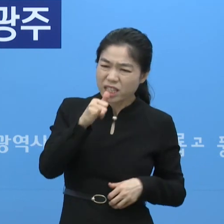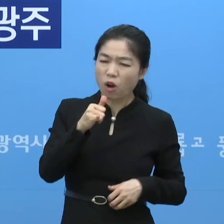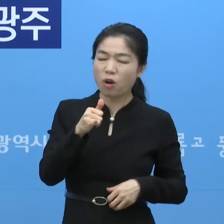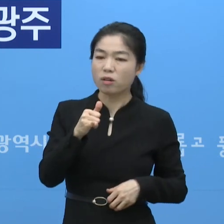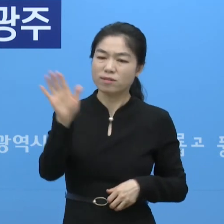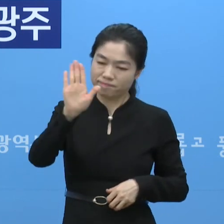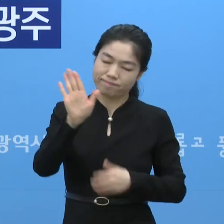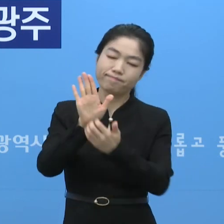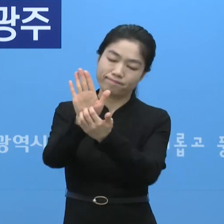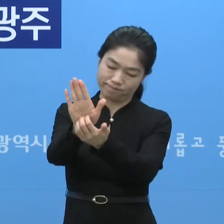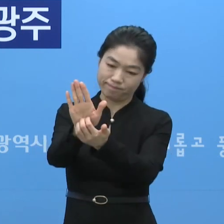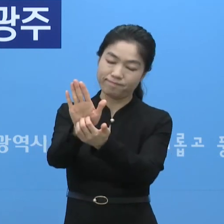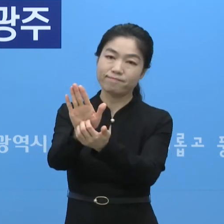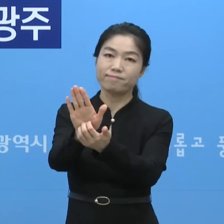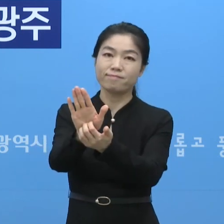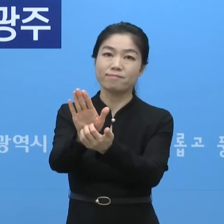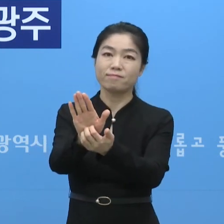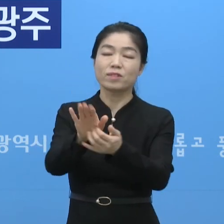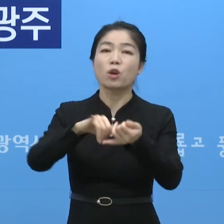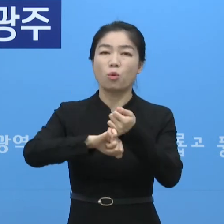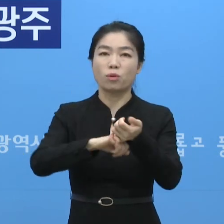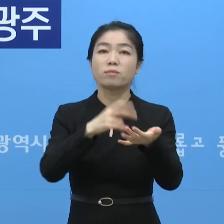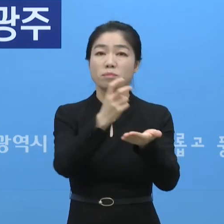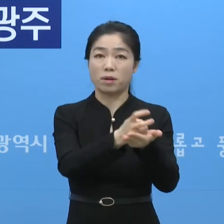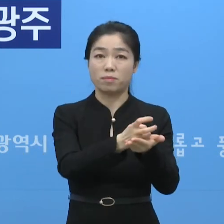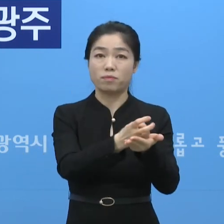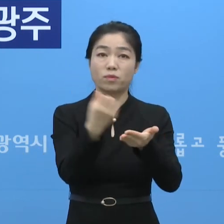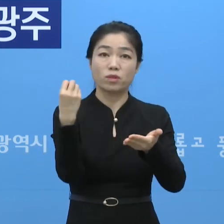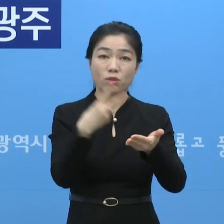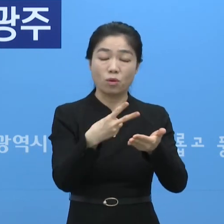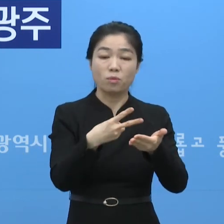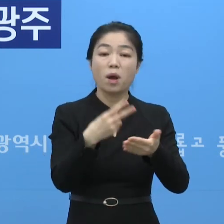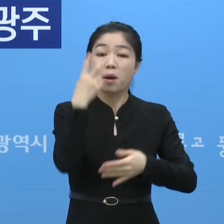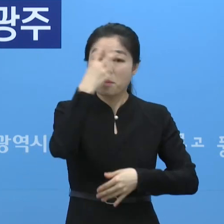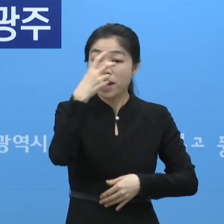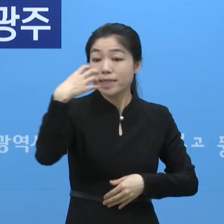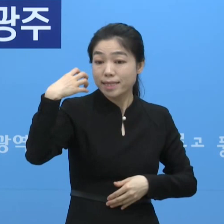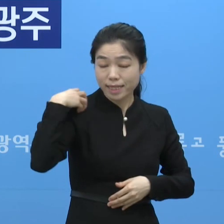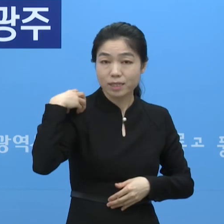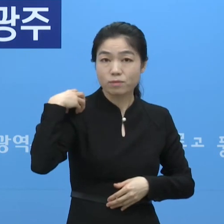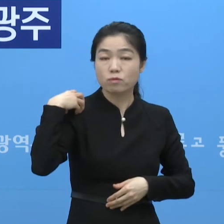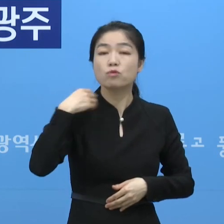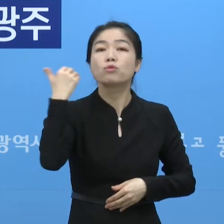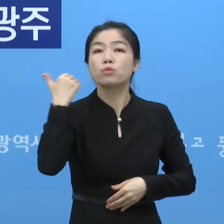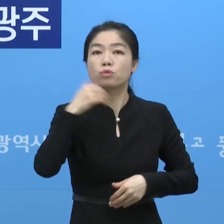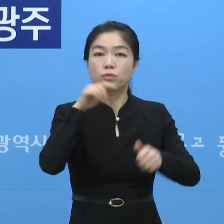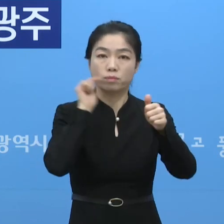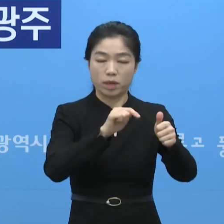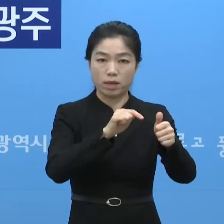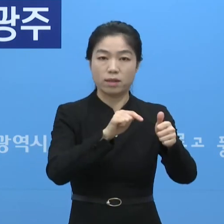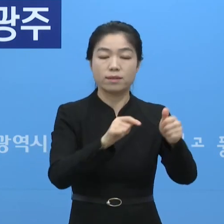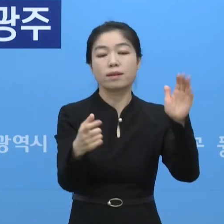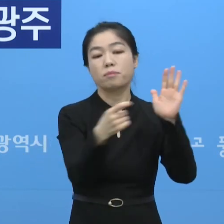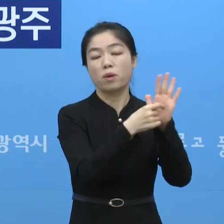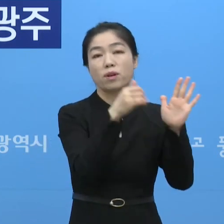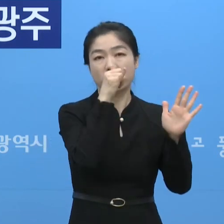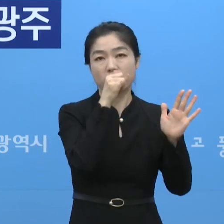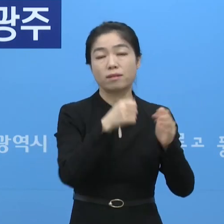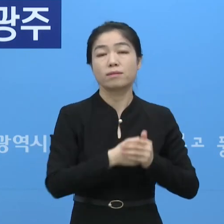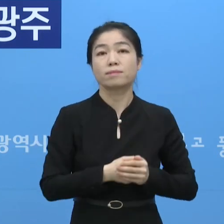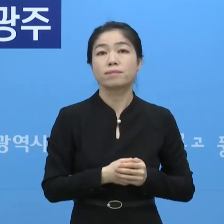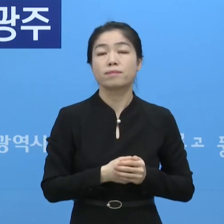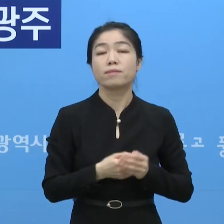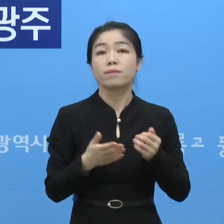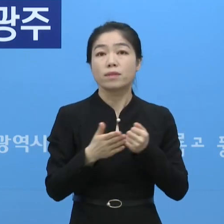의무화하고 있고요. 그다음에 모든 시설은 방역 관리자를 명확하게 지정하도록 명시하고 있습니다. 그래서